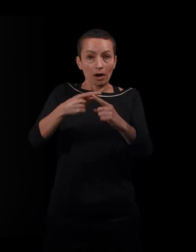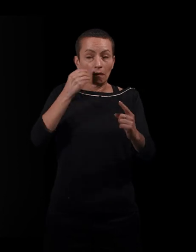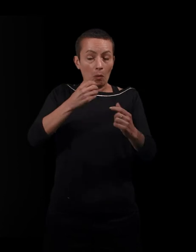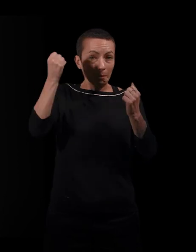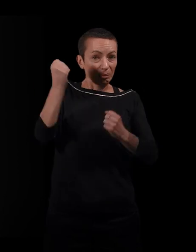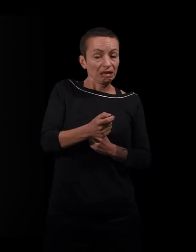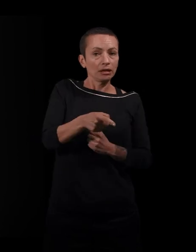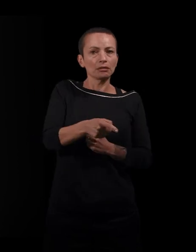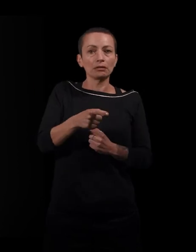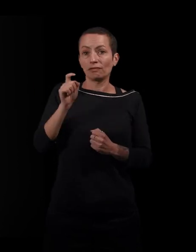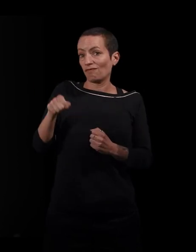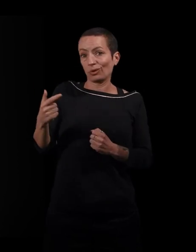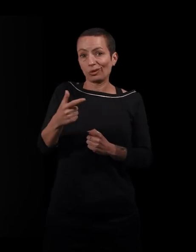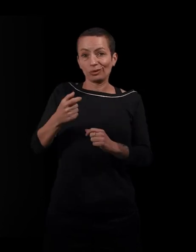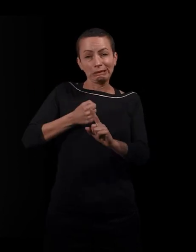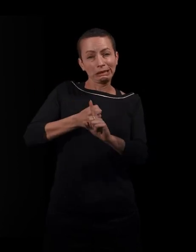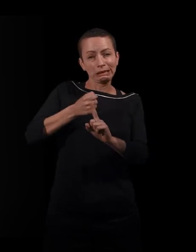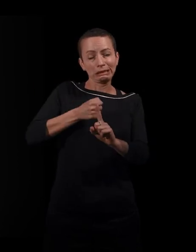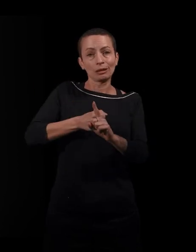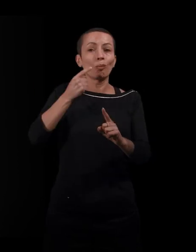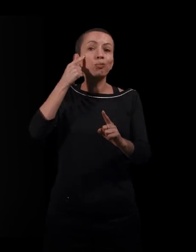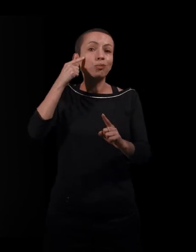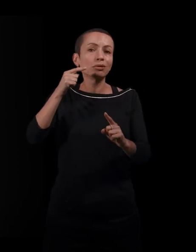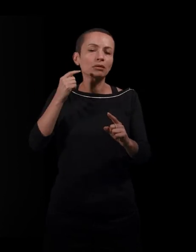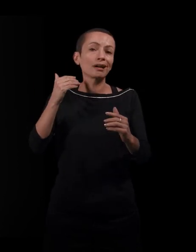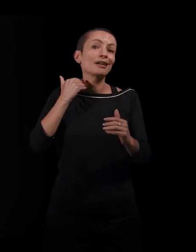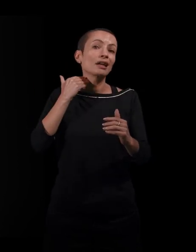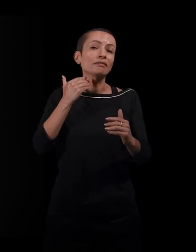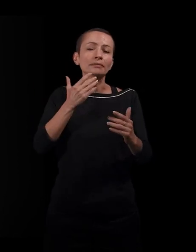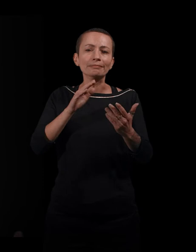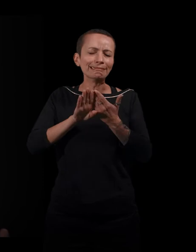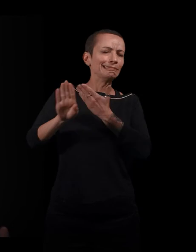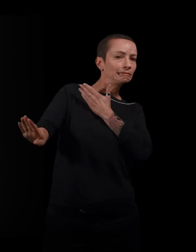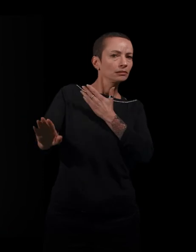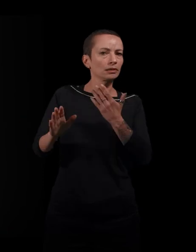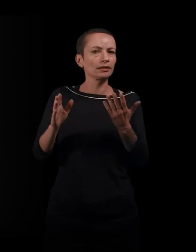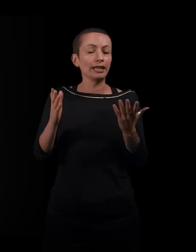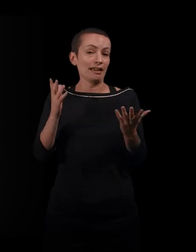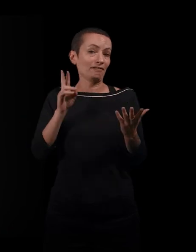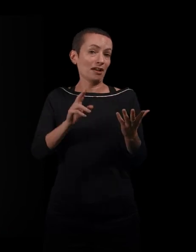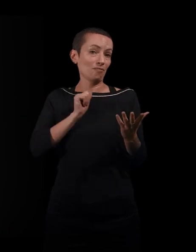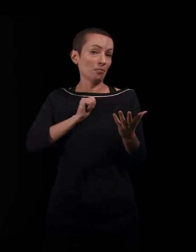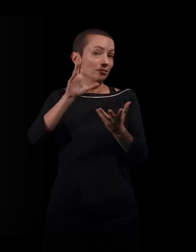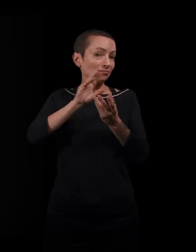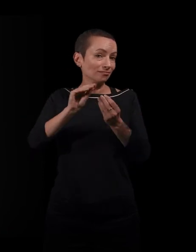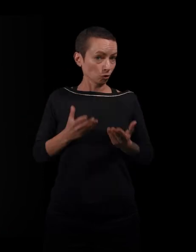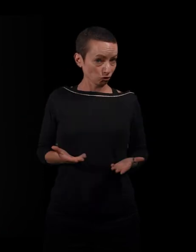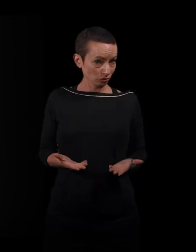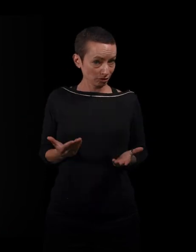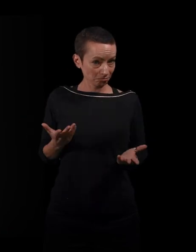battre pour sortir de cette cave. Mais je me demande si, aujourd'hui encore, nous en sommes sortis, nous,